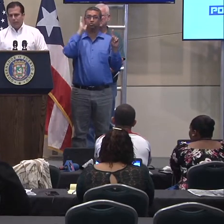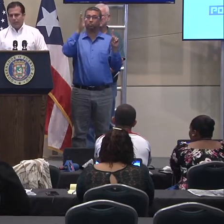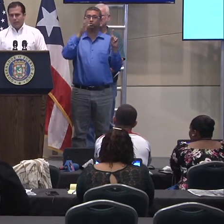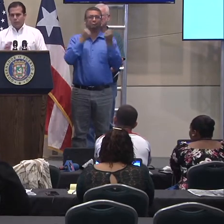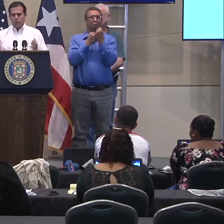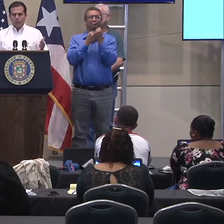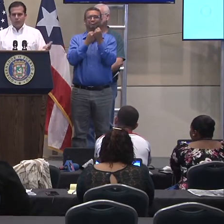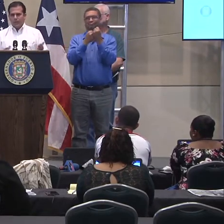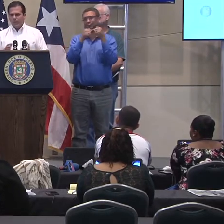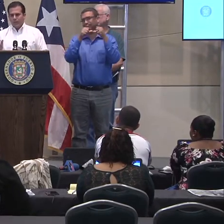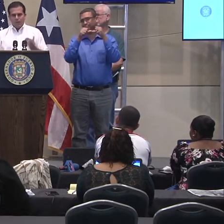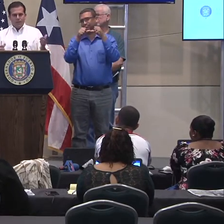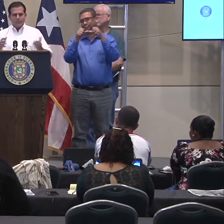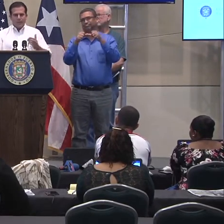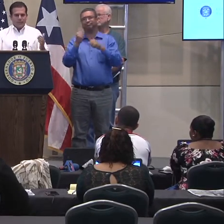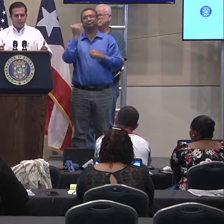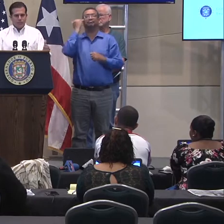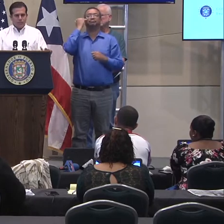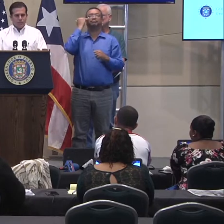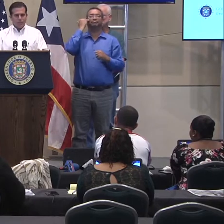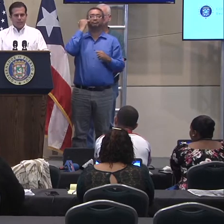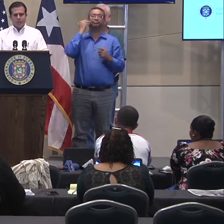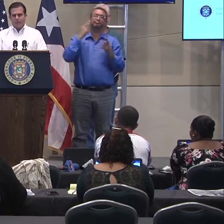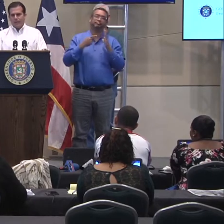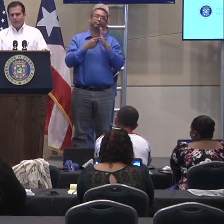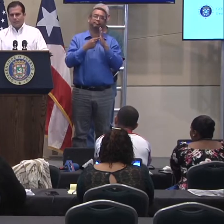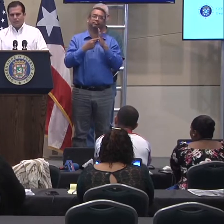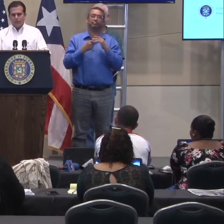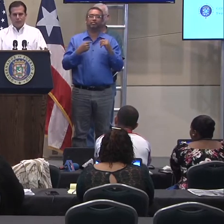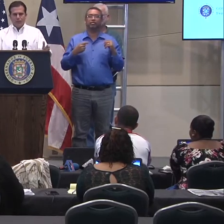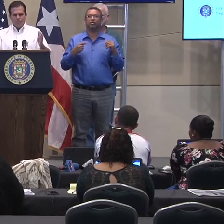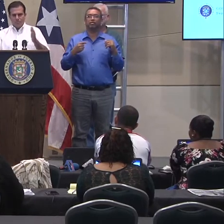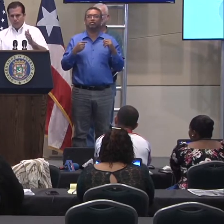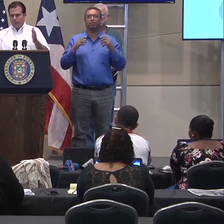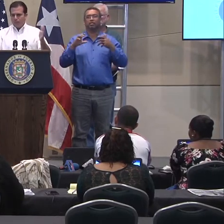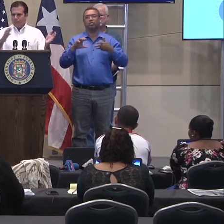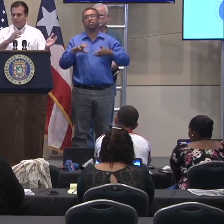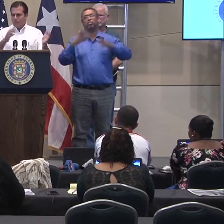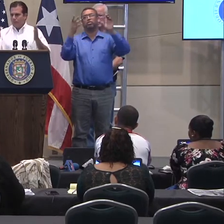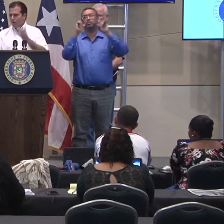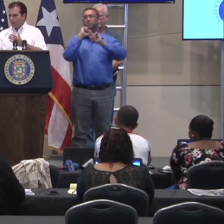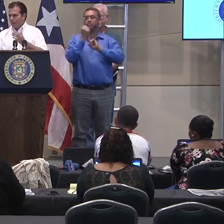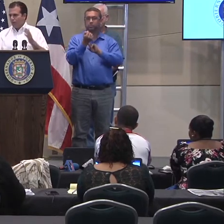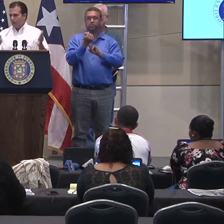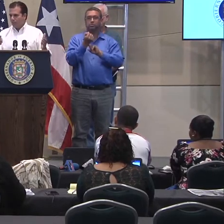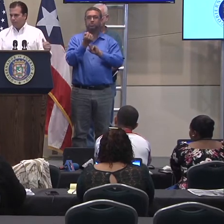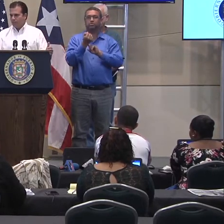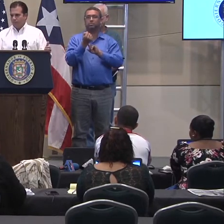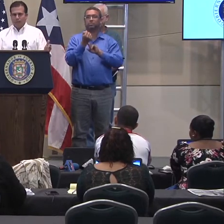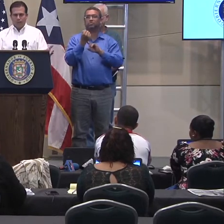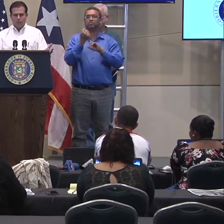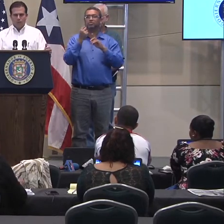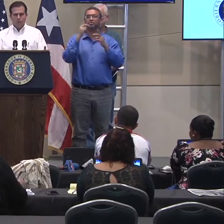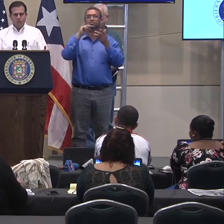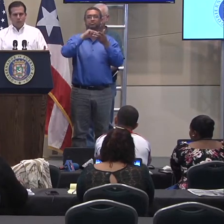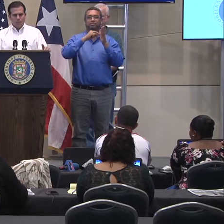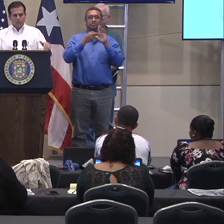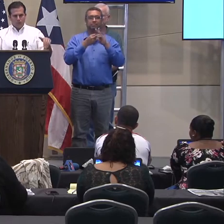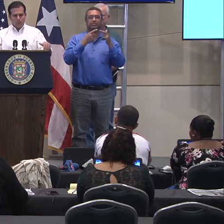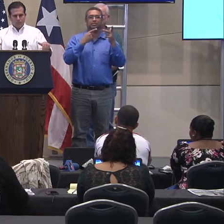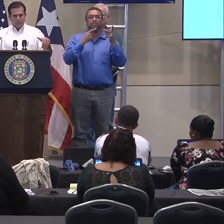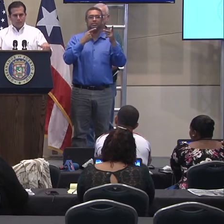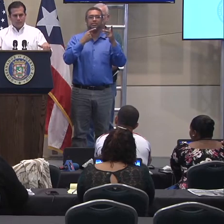plazo, que él reconoce que a veces la tensión de estas catástrofes se mueven de un lugar hacia otro,